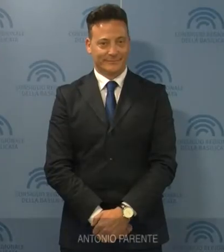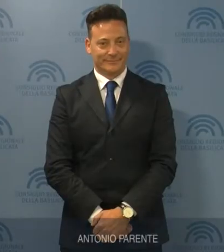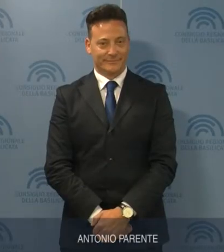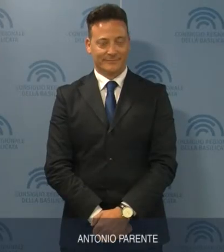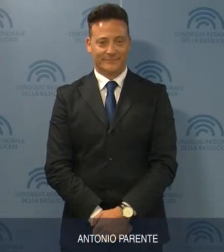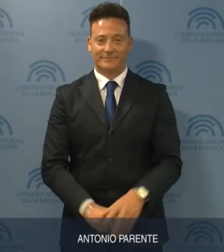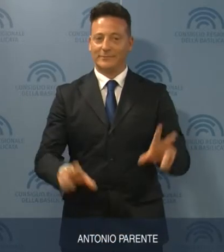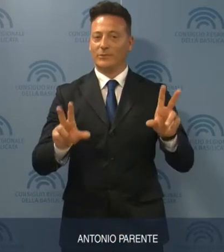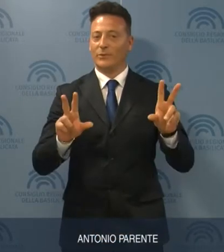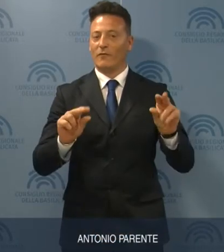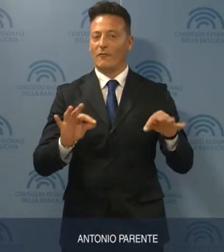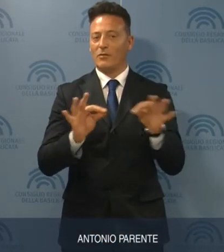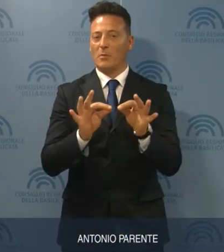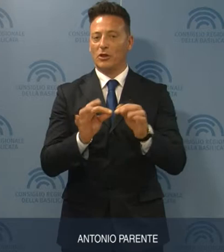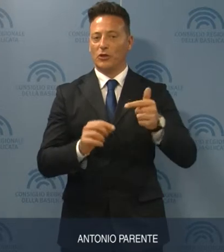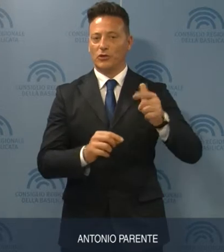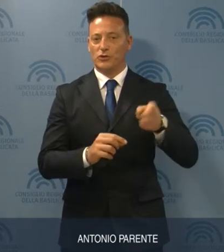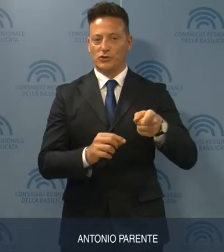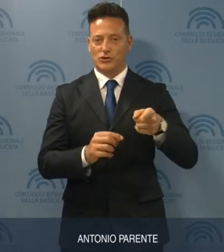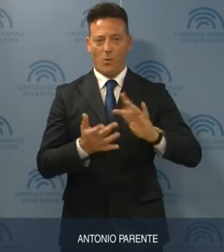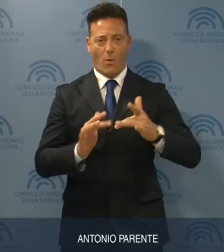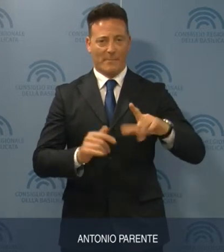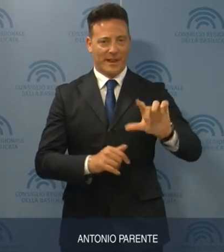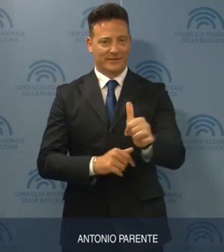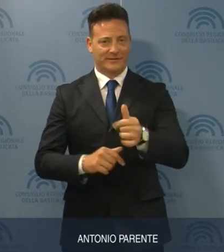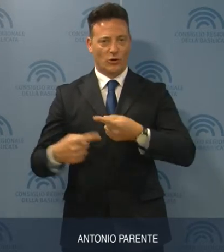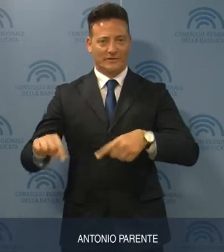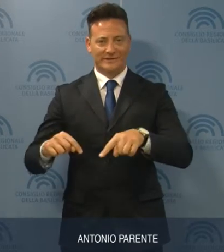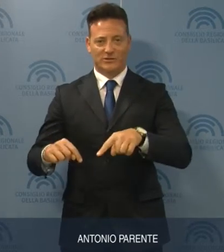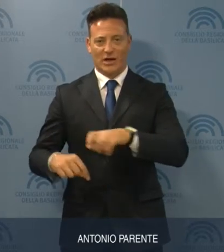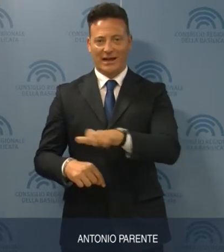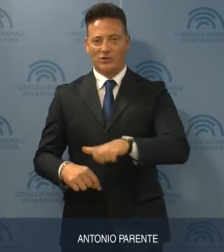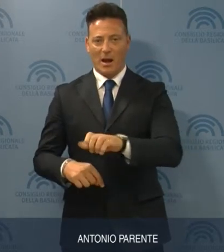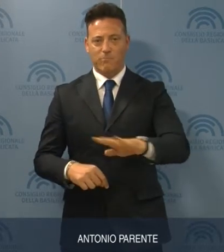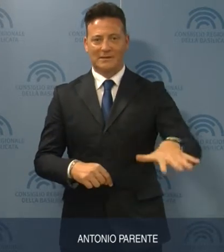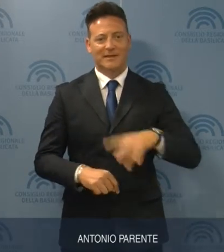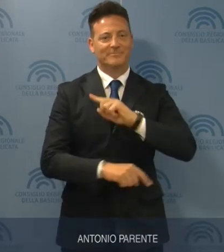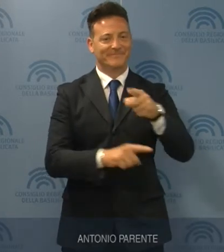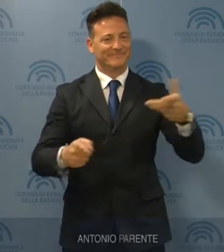Benvenuti a questo nuovo appuntamento con il Tgweb LIS del Consiglio regionale della Basilicata.